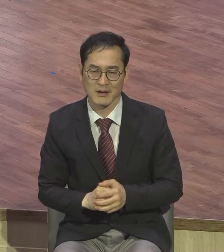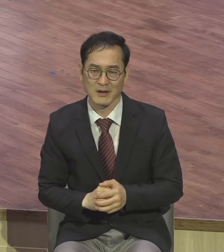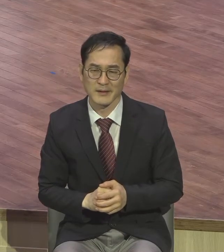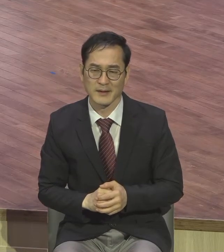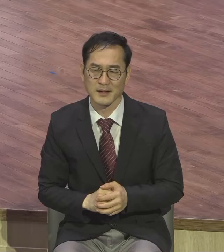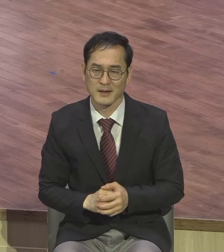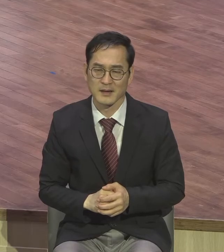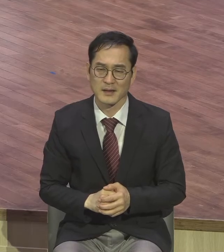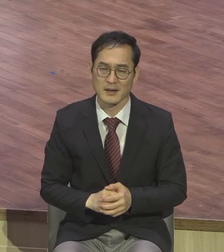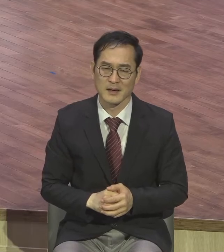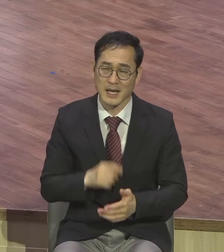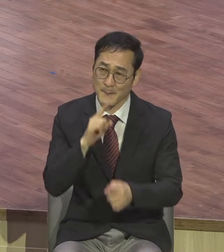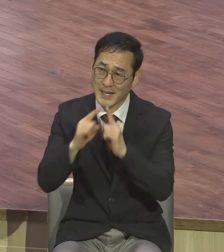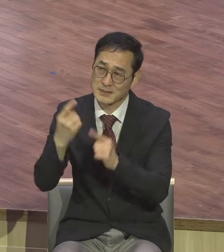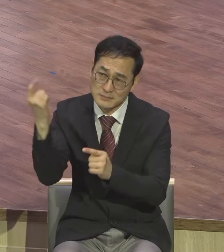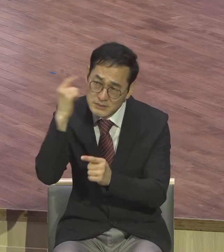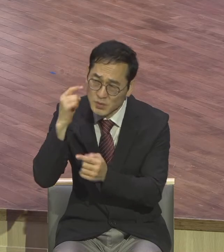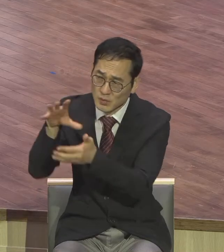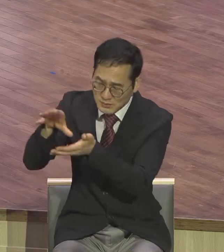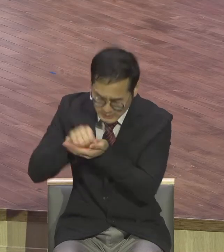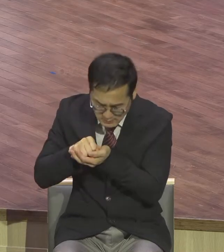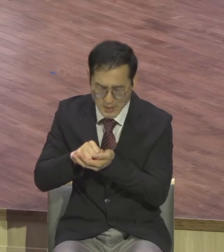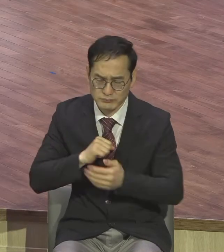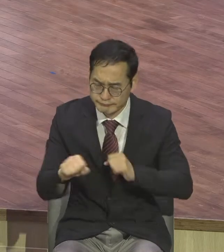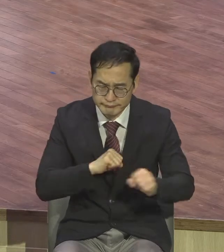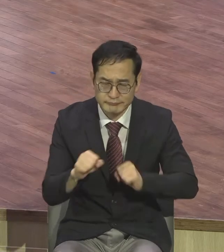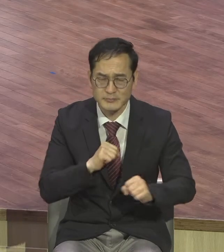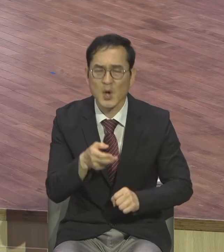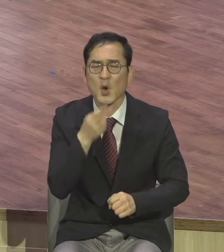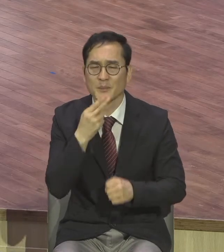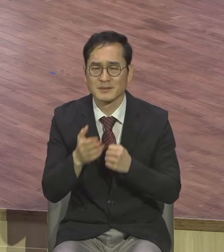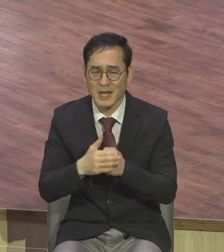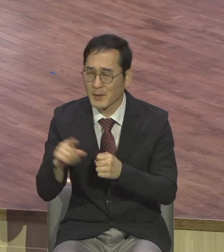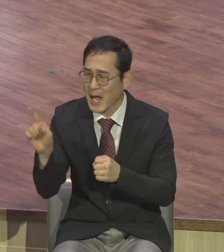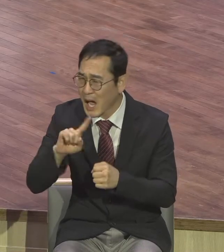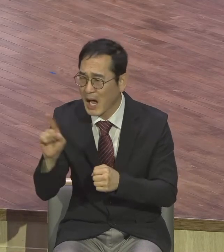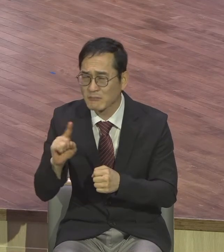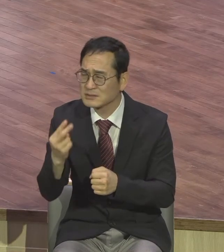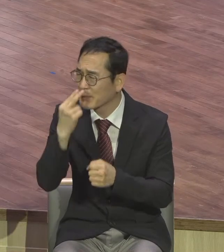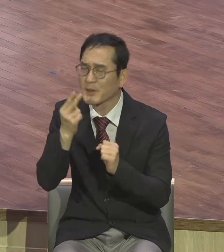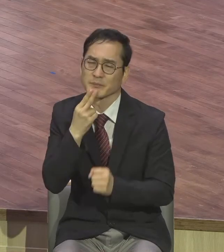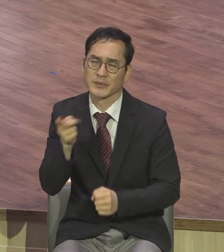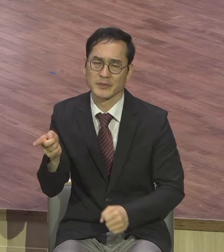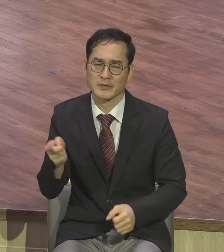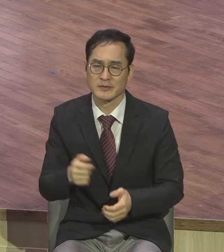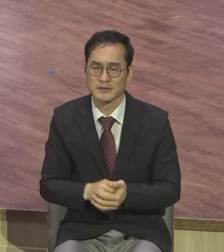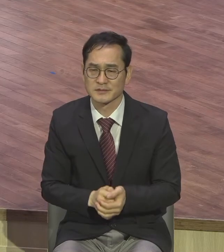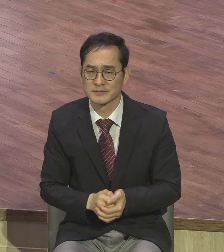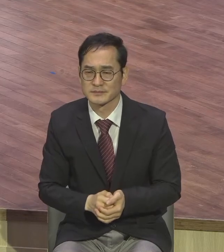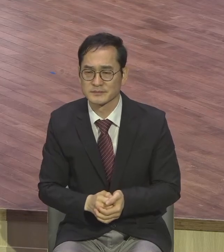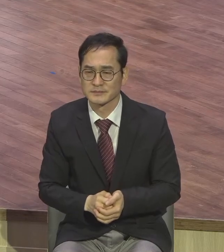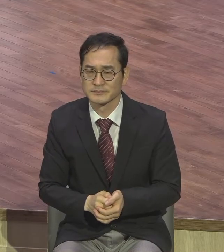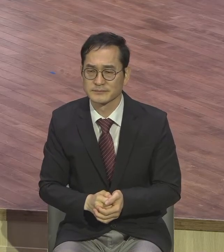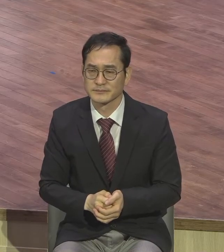응답이 없지요. 삶 속에서 생동감이 없지요. 실감나는 신앙생활을 다른 사람에게